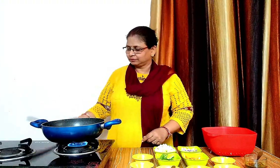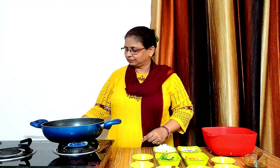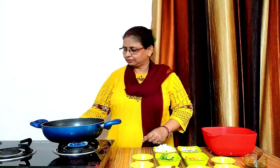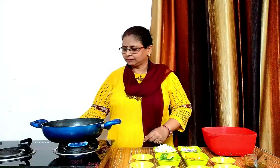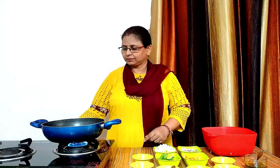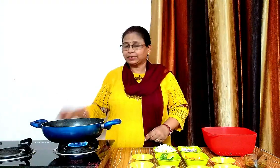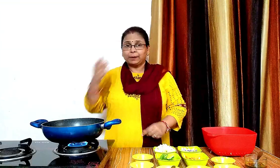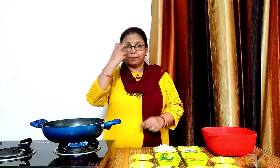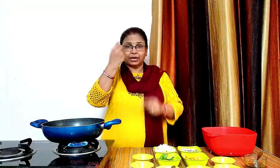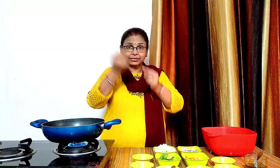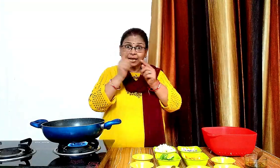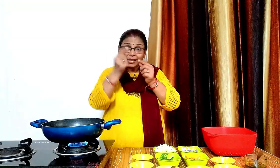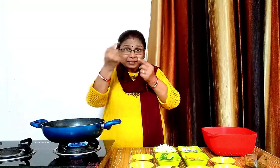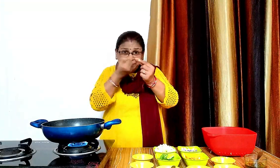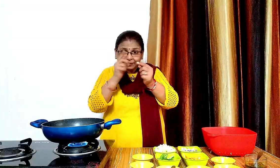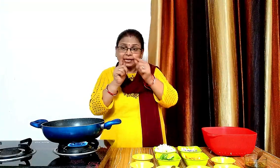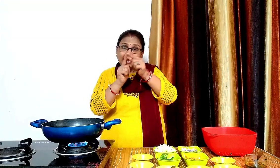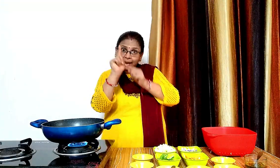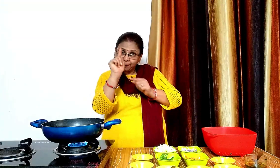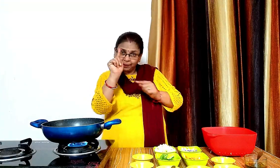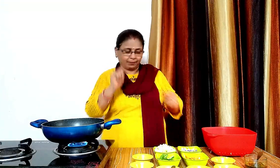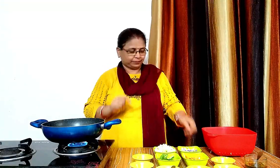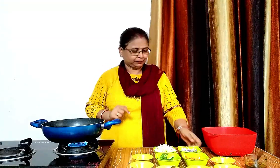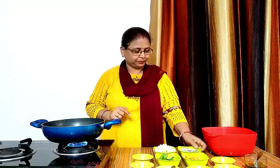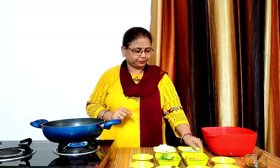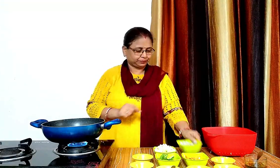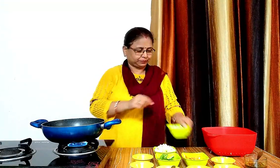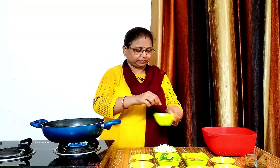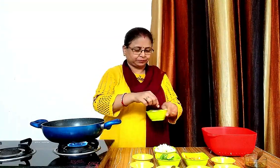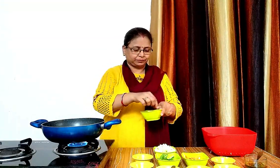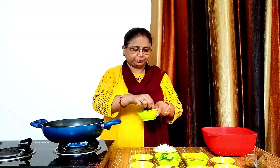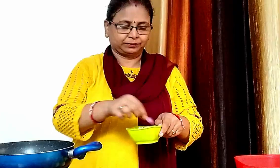अब इसमें एक कटा हुआ प्यास जा लेंगे हमने प्यास को इस तरीके से लंबा काटा है